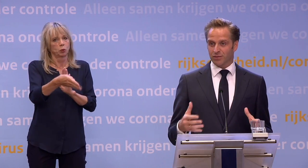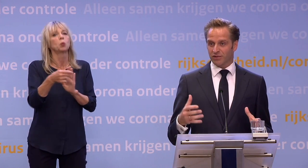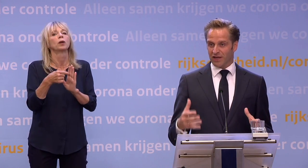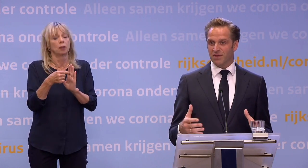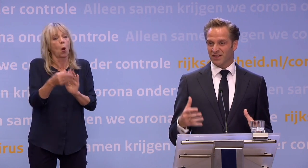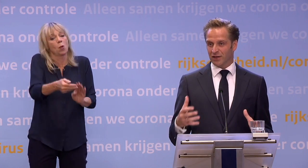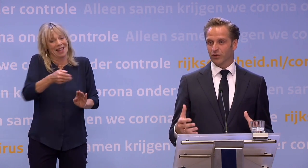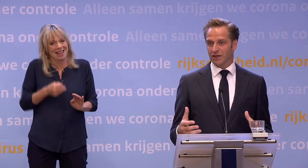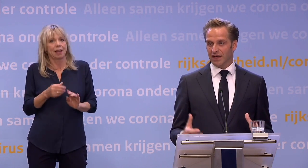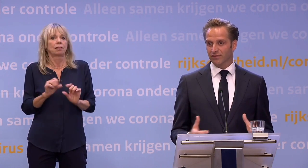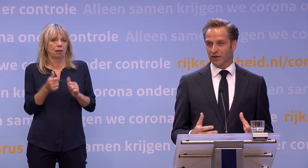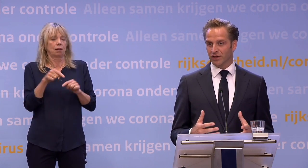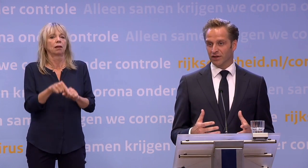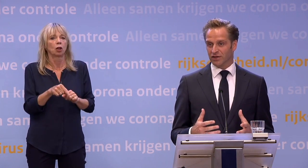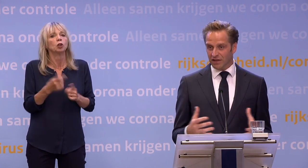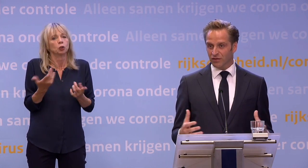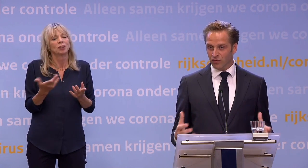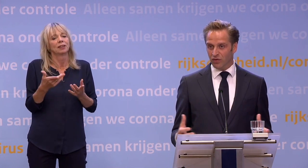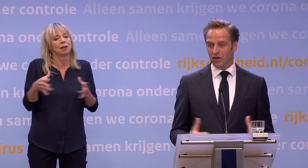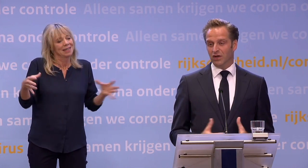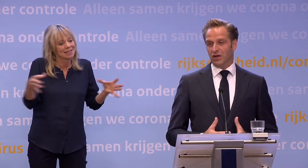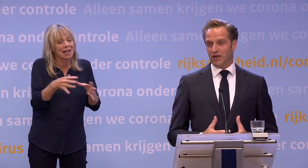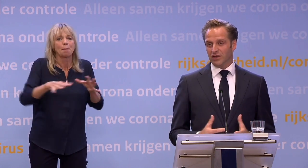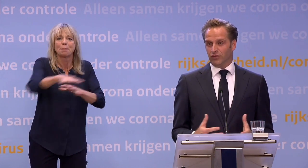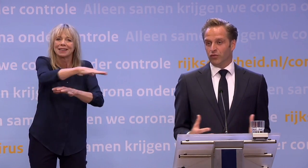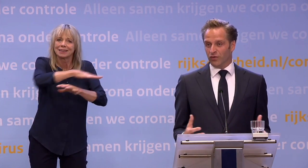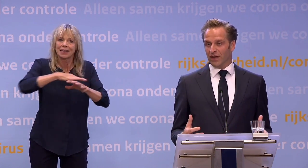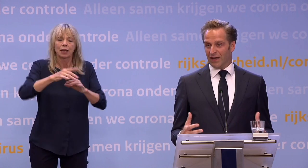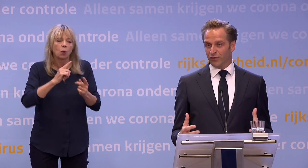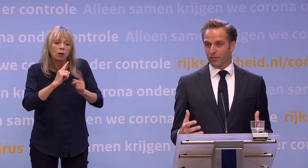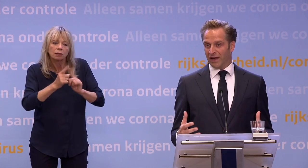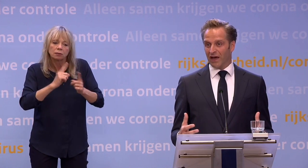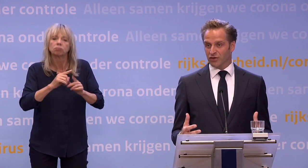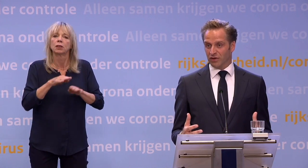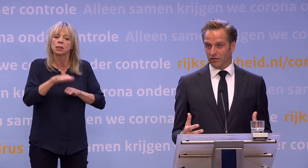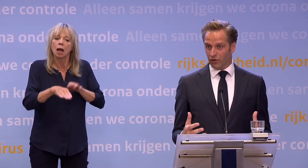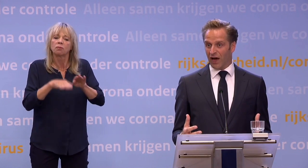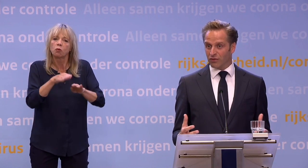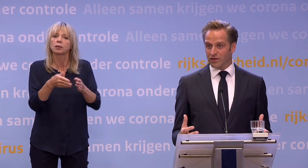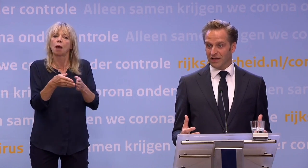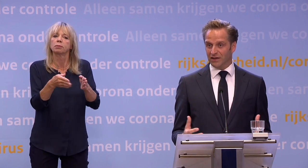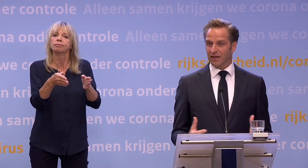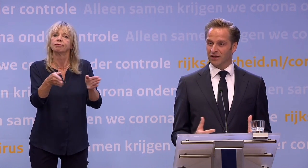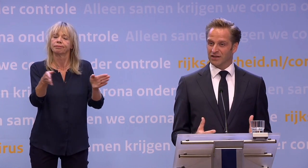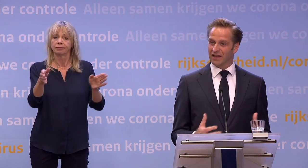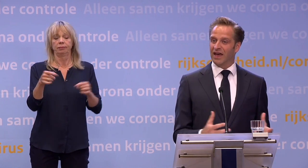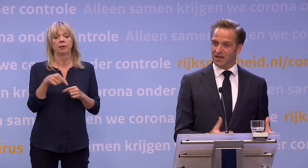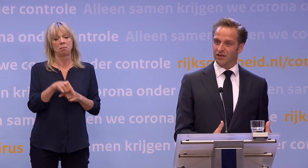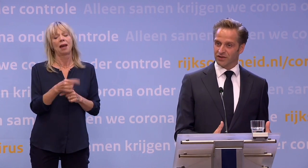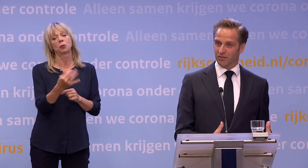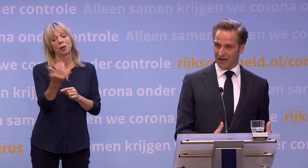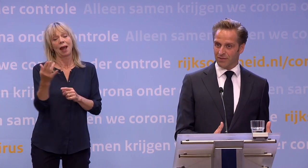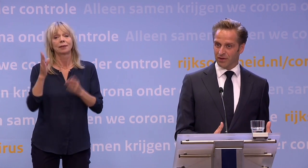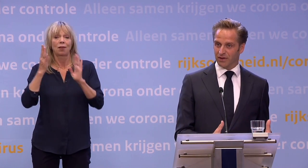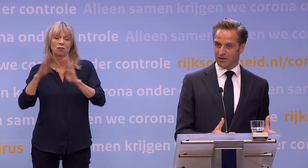allemaal stapsgewijs met de sector gedaan. En wat je ziet nu is dat natuurlijk nog wel een aantal verpleeghuizen terughoudend zijn. En aan de